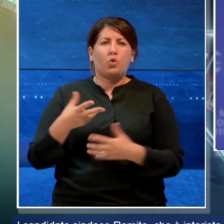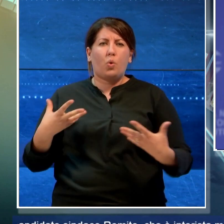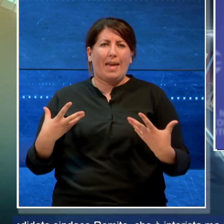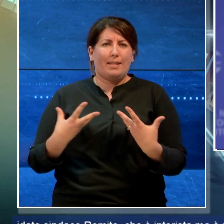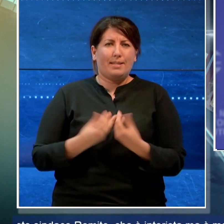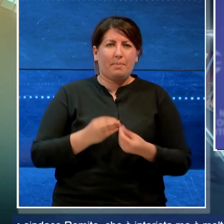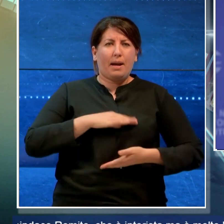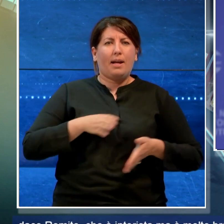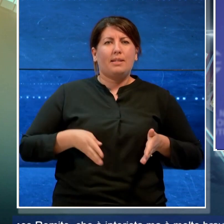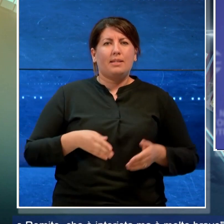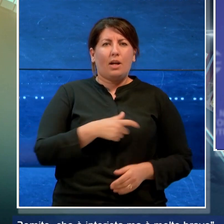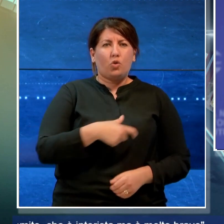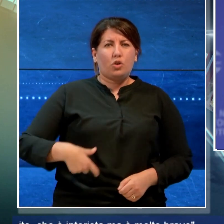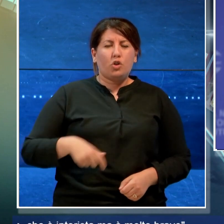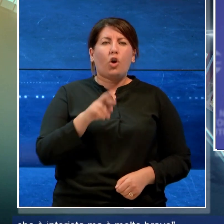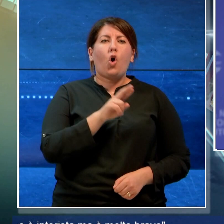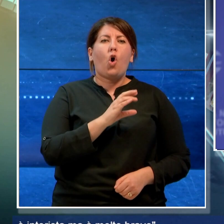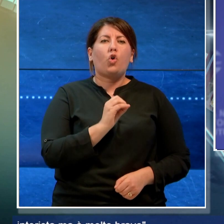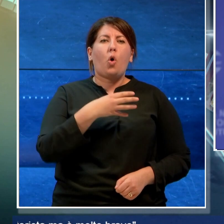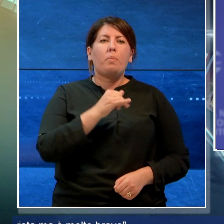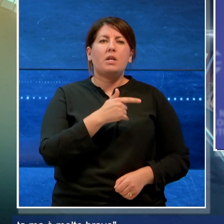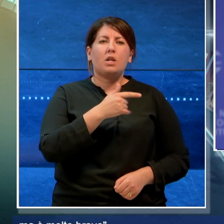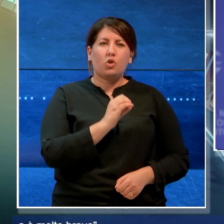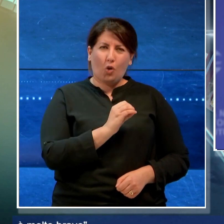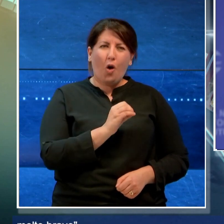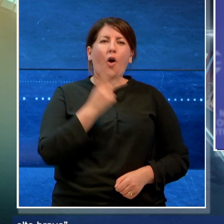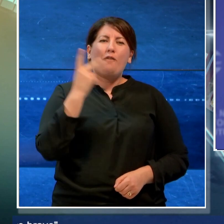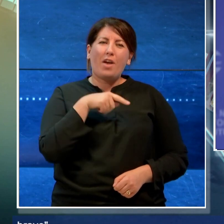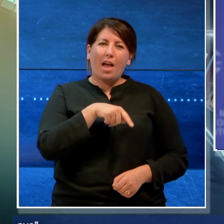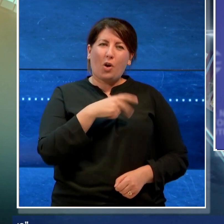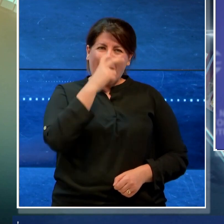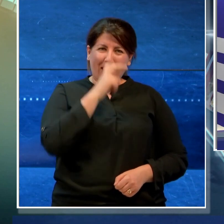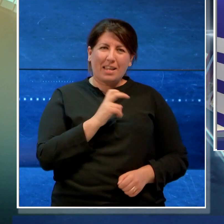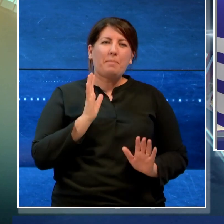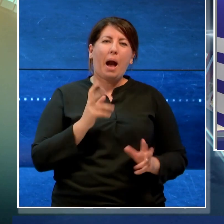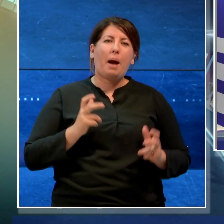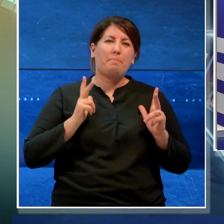candidato sindaco Romito che è interista ma è molto bravo.